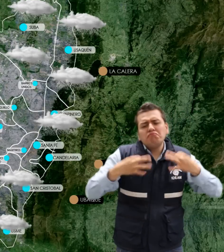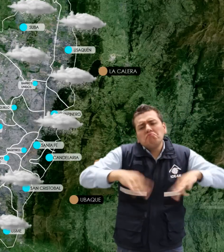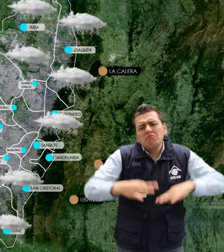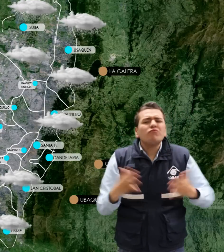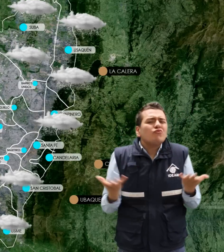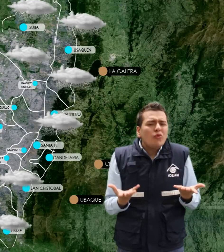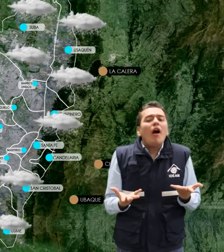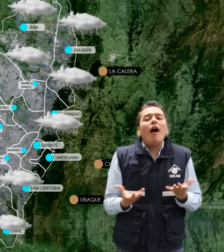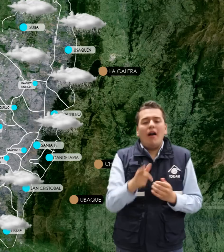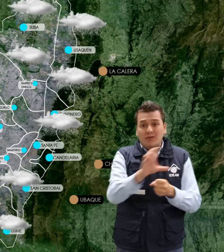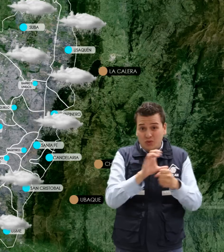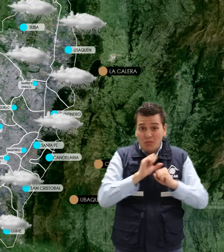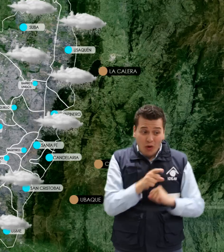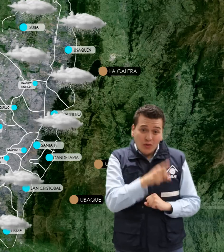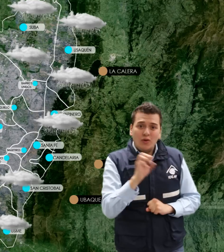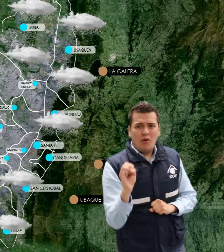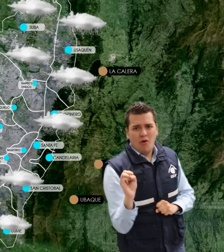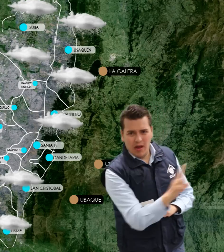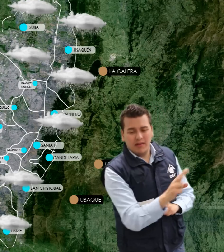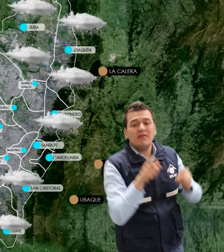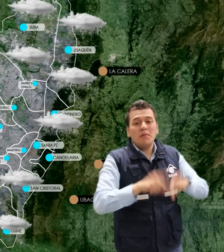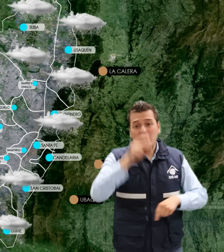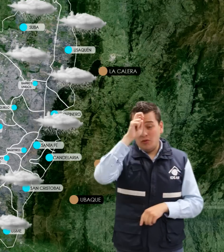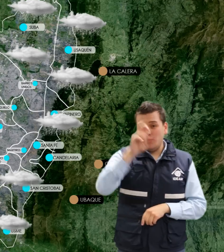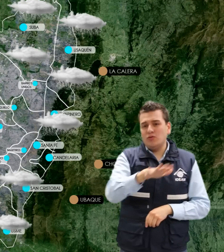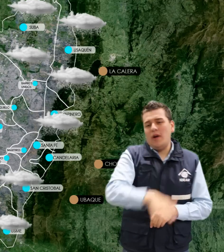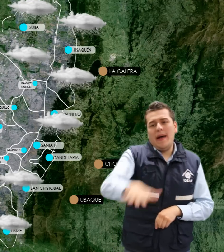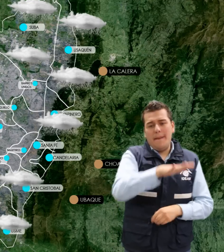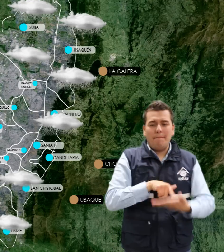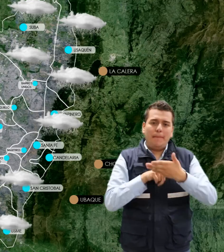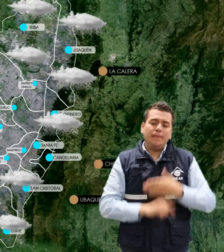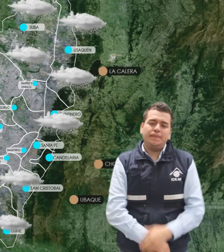hacia el oriente de la ciudad y gran parte del norte de la sabana.